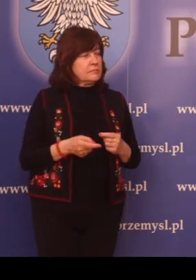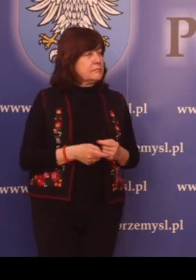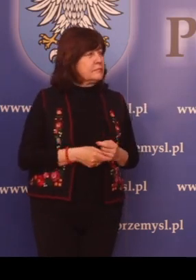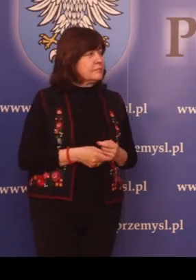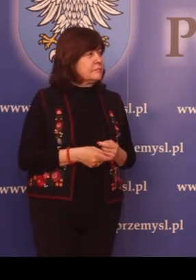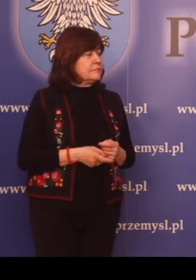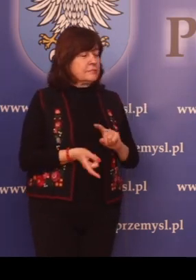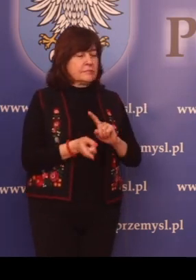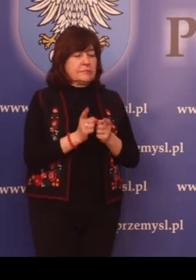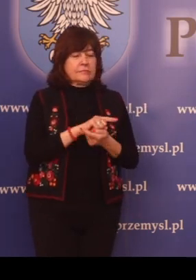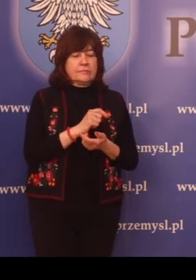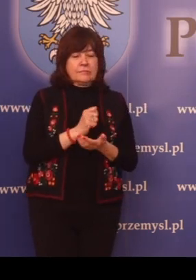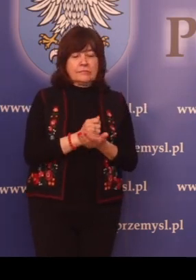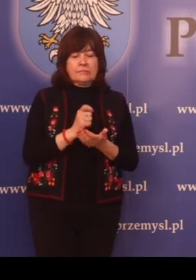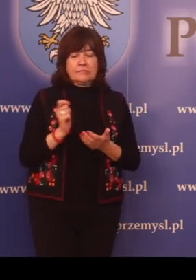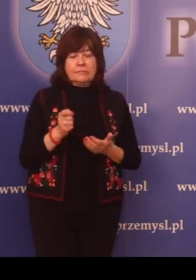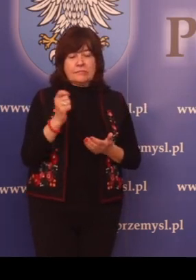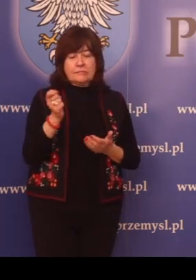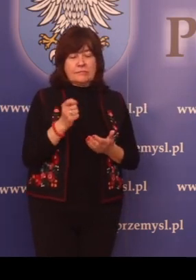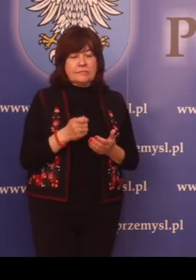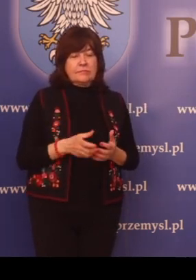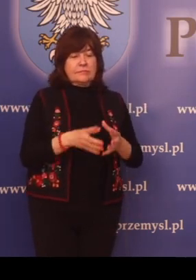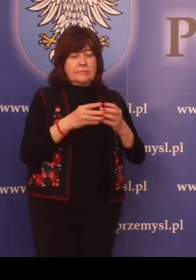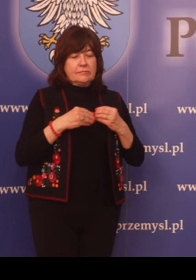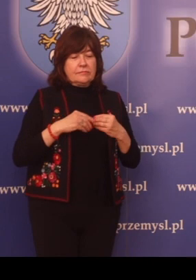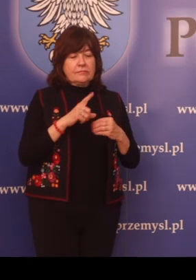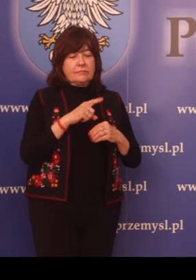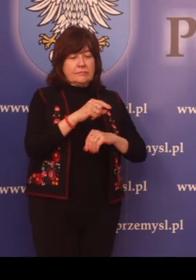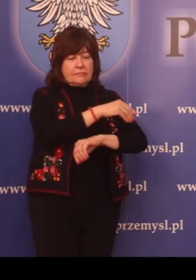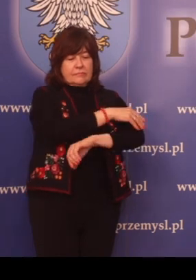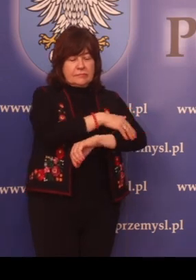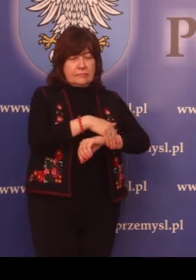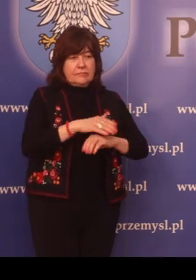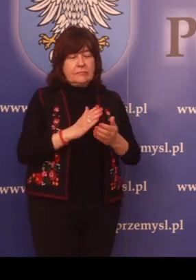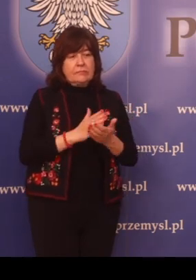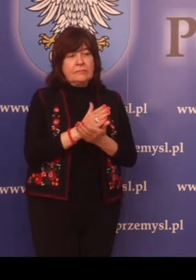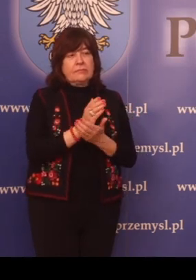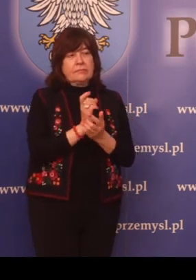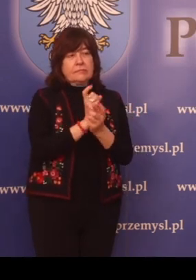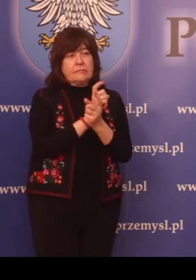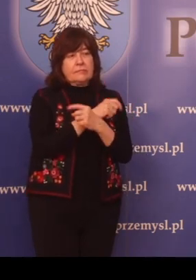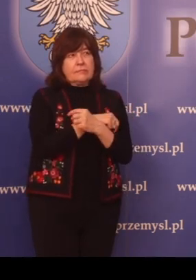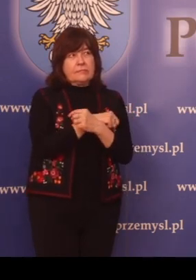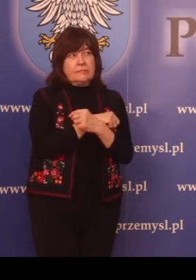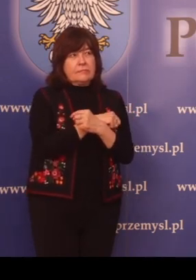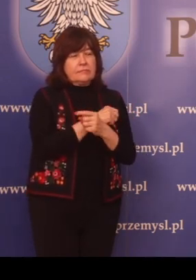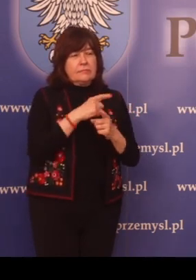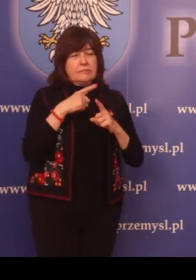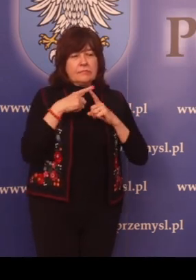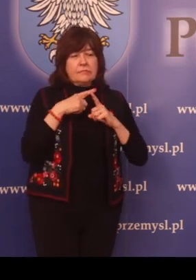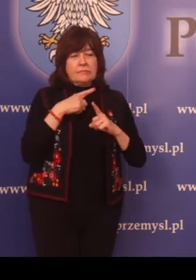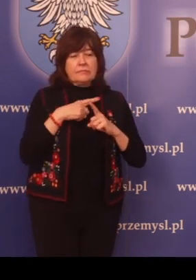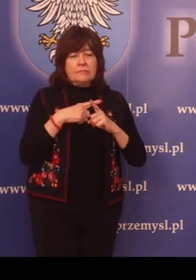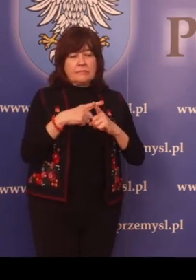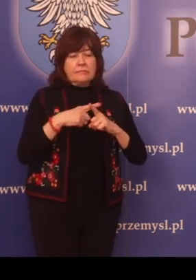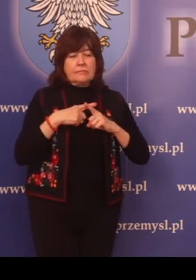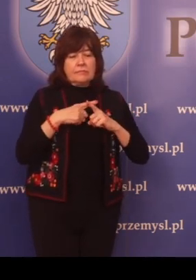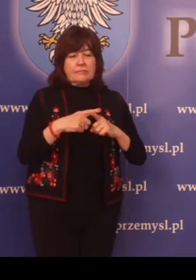Wymiana prawa jazdy, wydanego za granicą przez państwo członkowskie Unii Europejskiej,